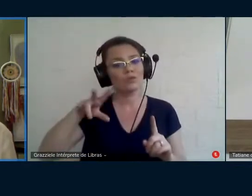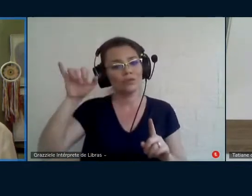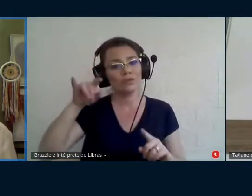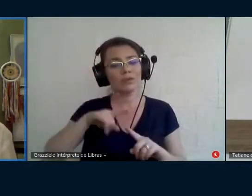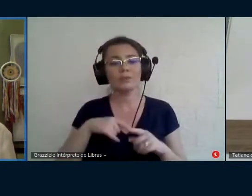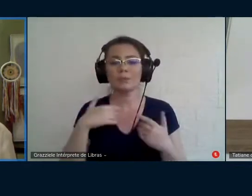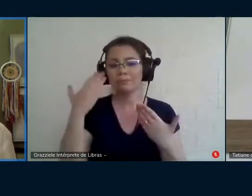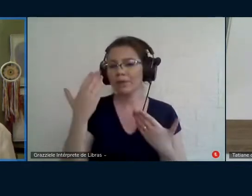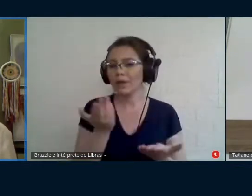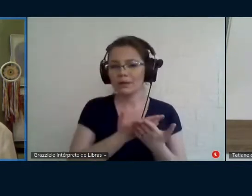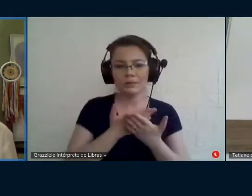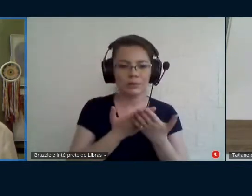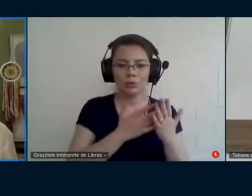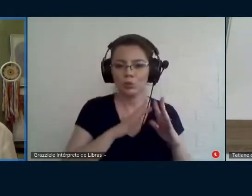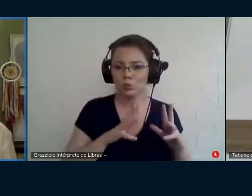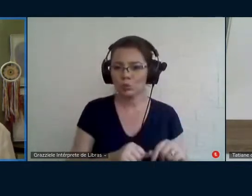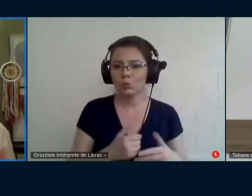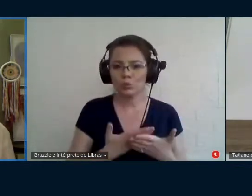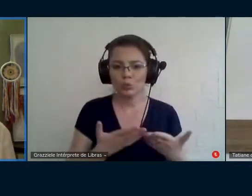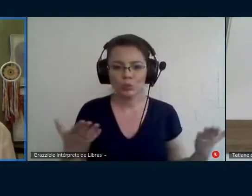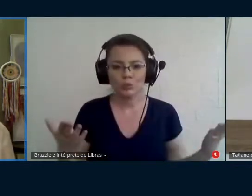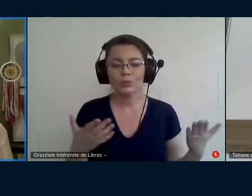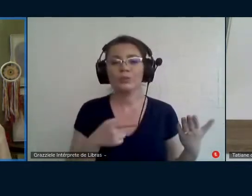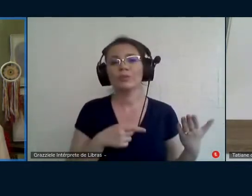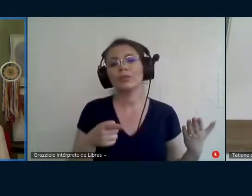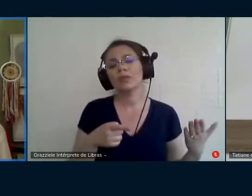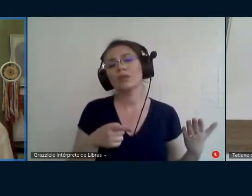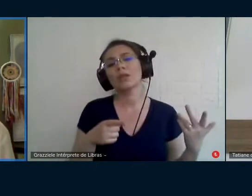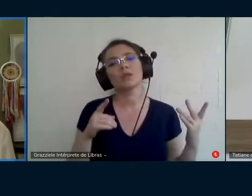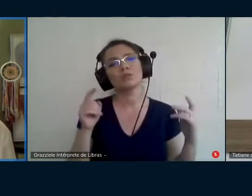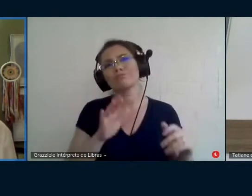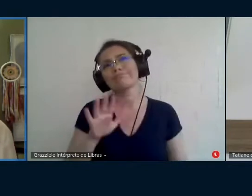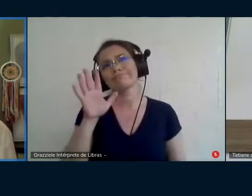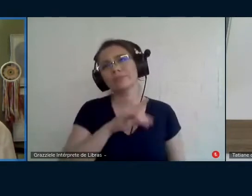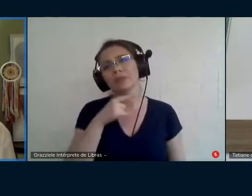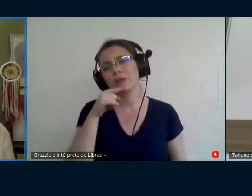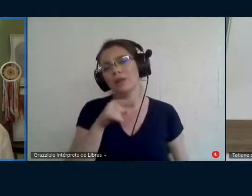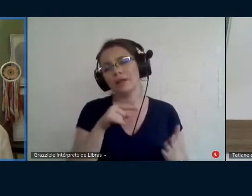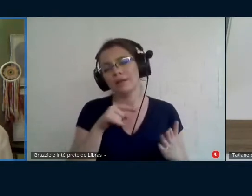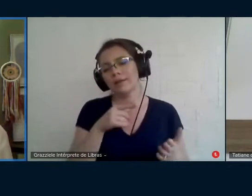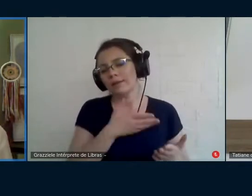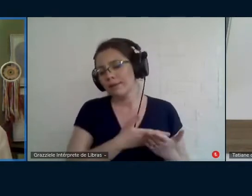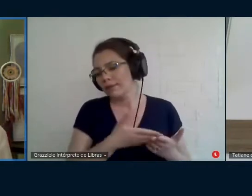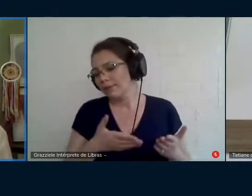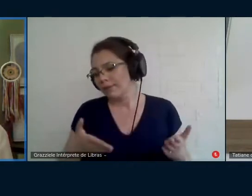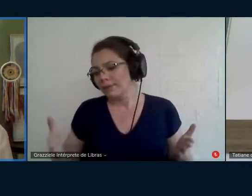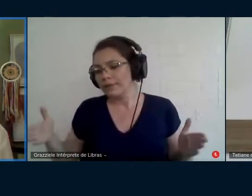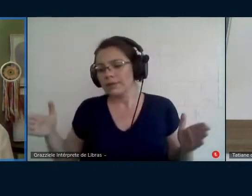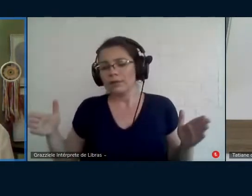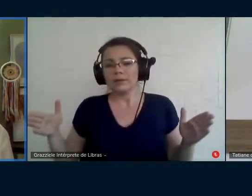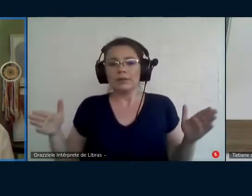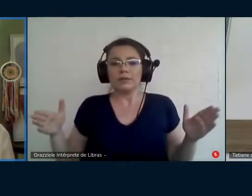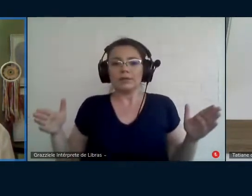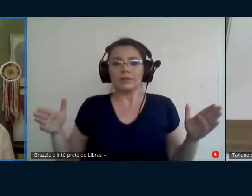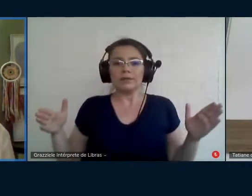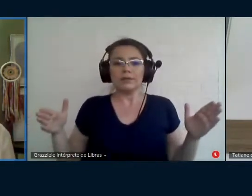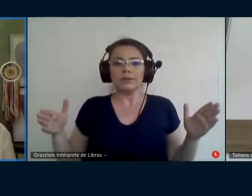esse estudo todo esse estudo todo ele do todo assim ele é de uma de uma